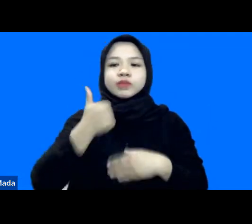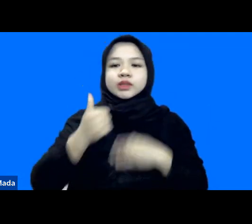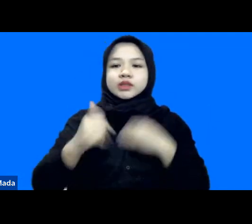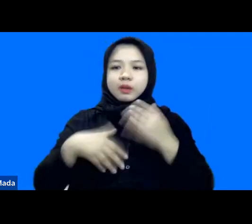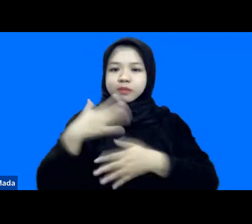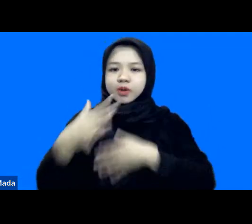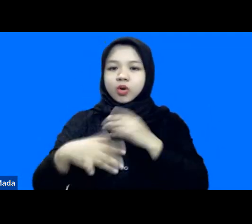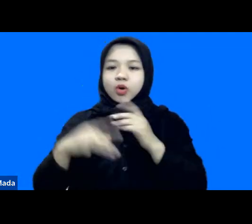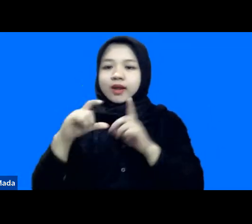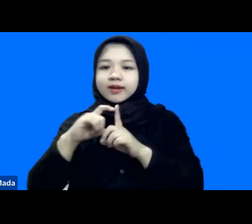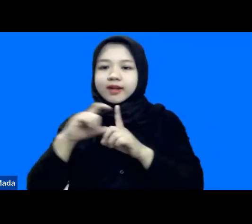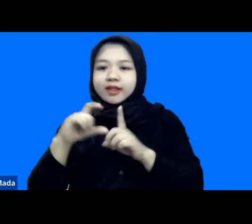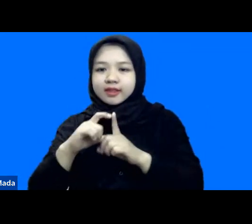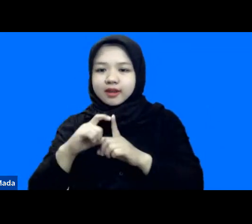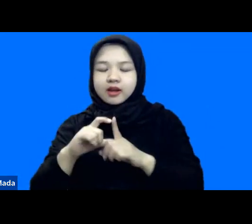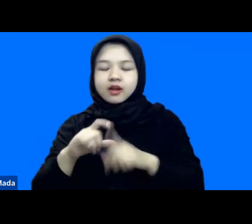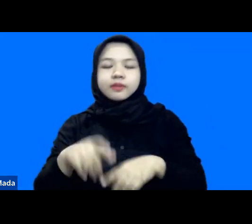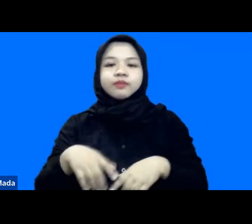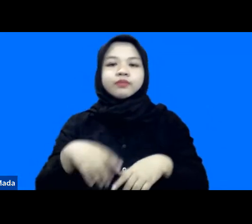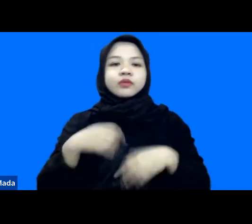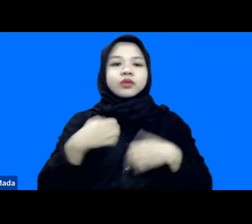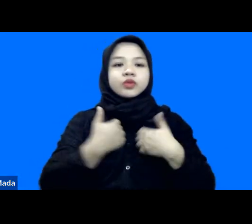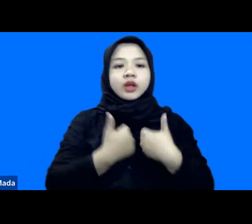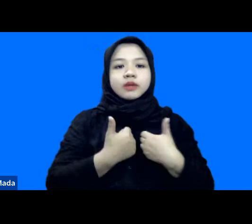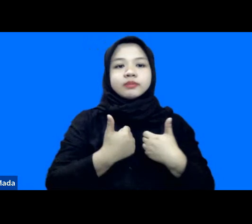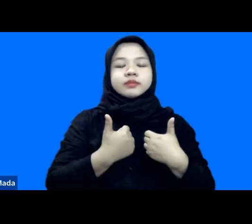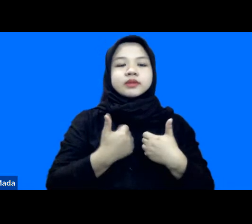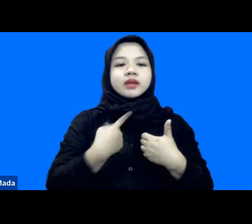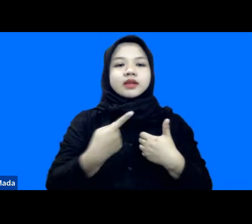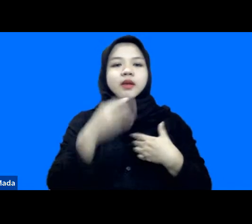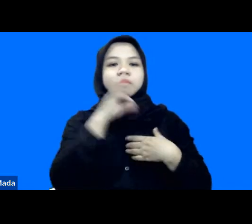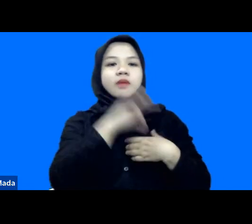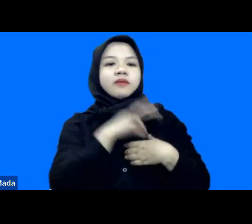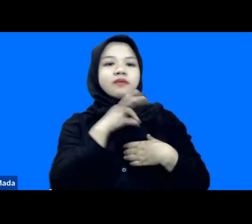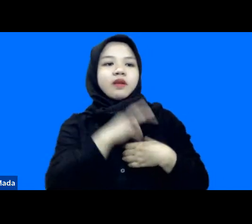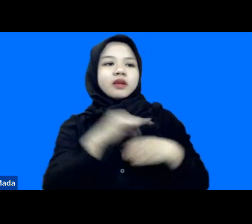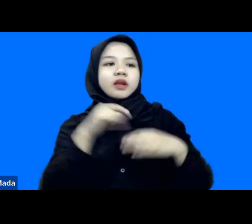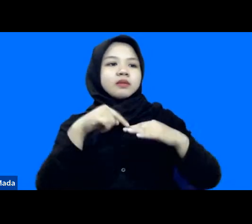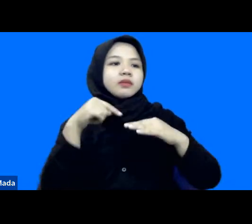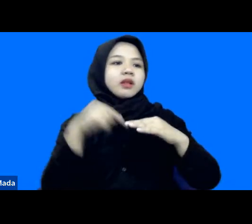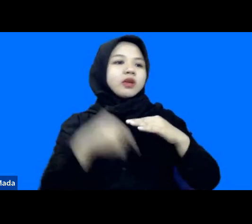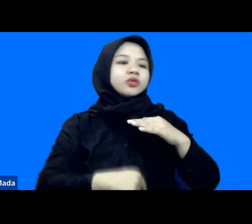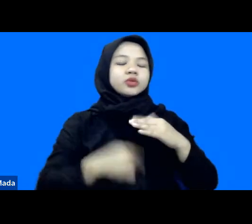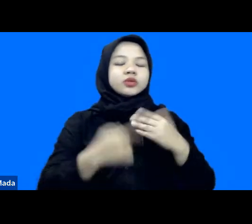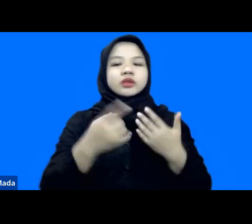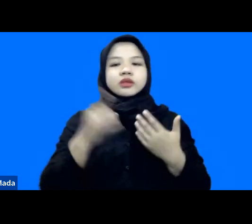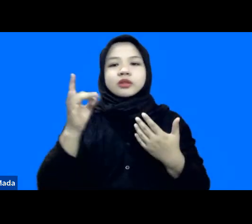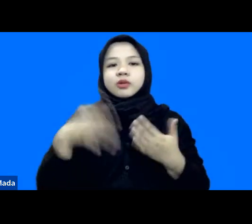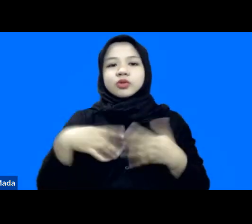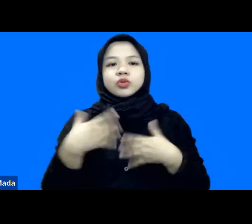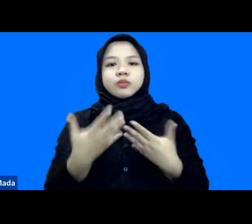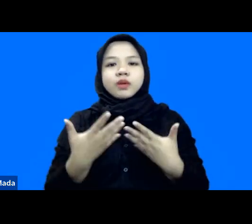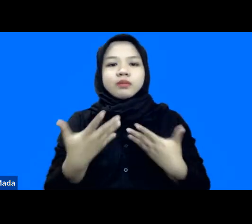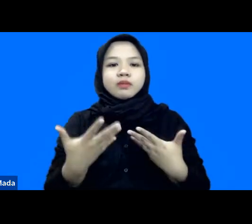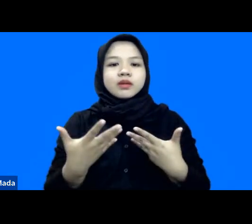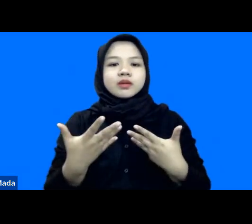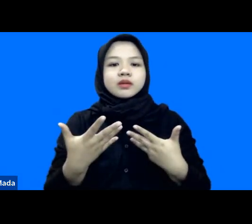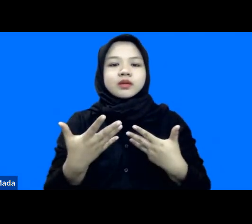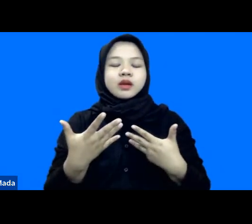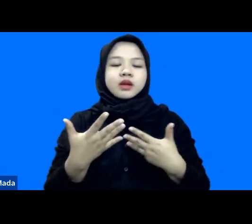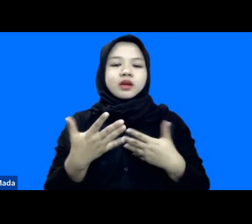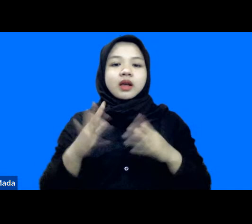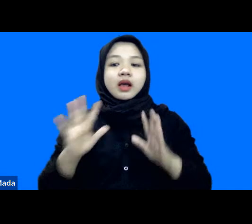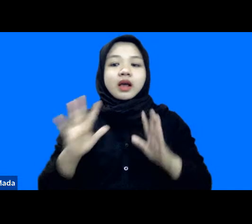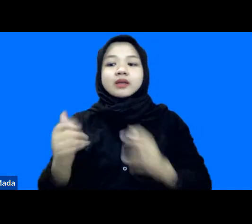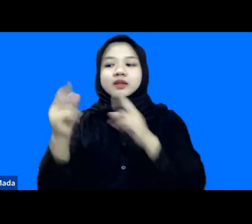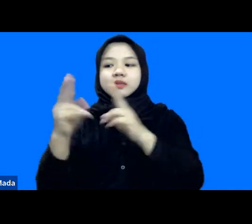data dan kemudian bisa kita manfaatkan lebih lanjut termasuk bagaimana kemudian sayang hasil-hasil penelitian